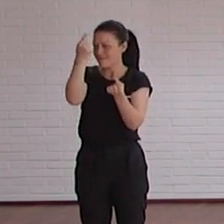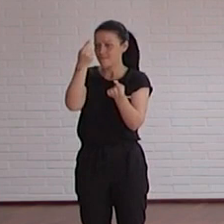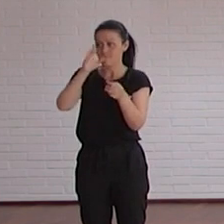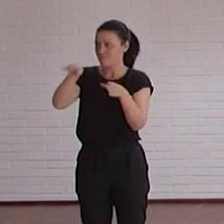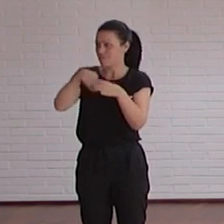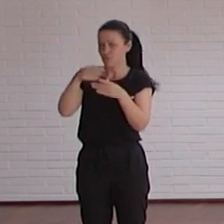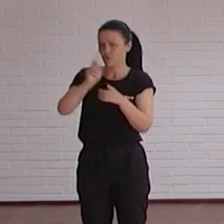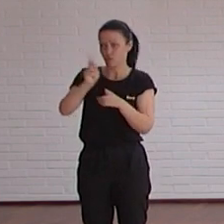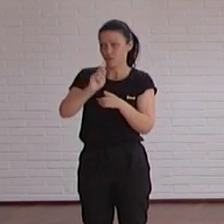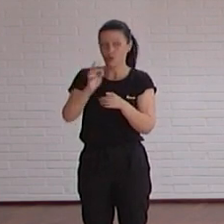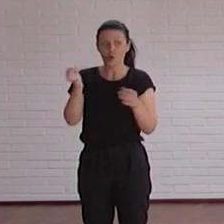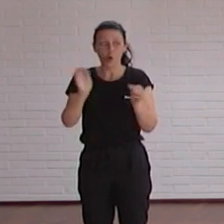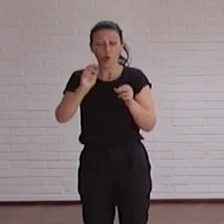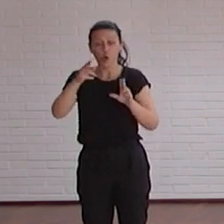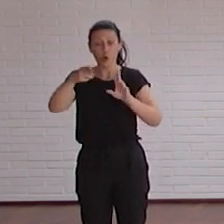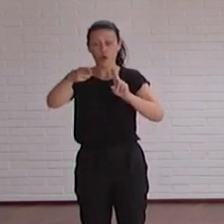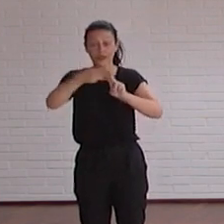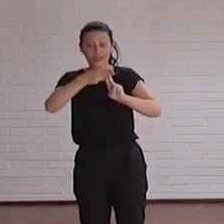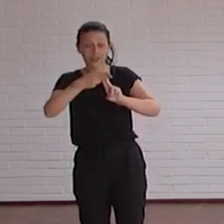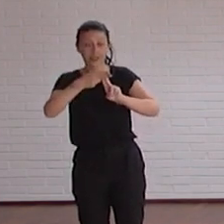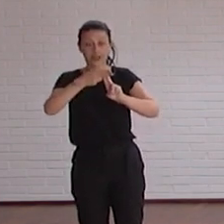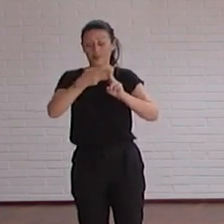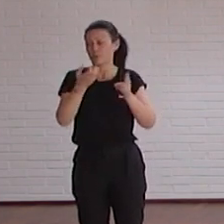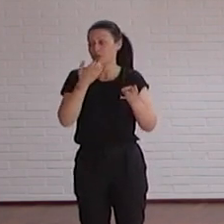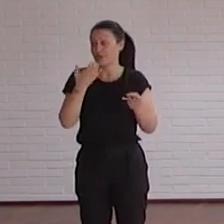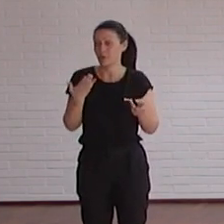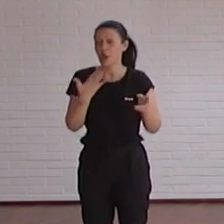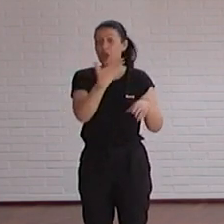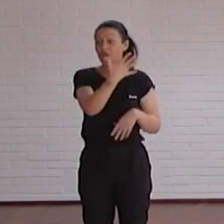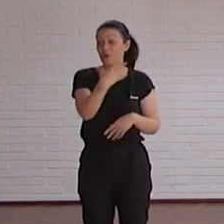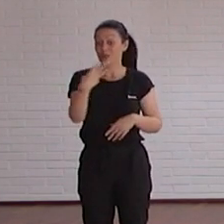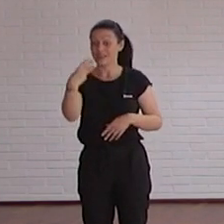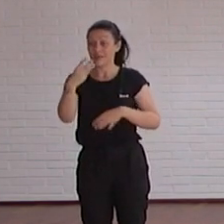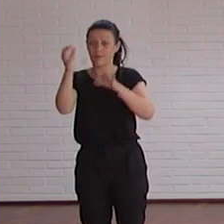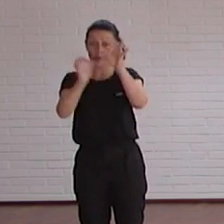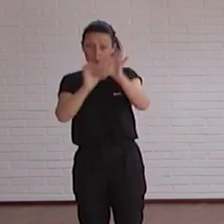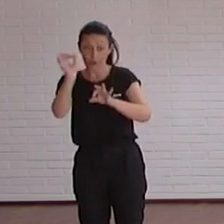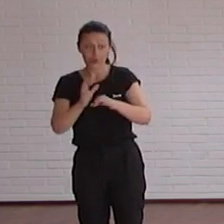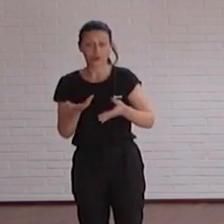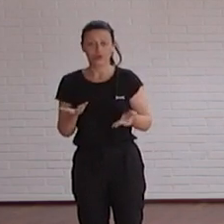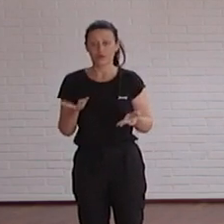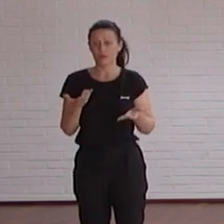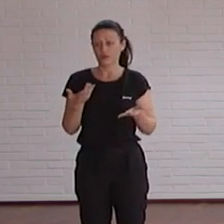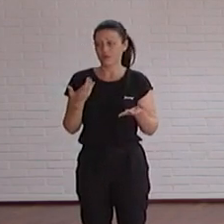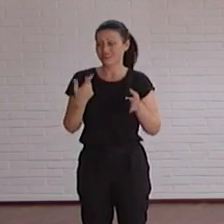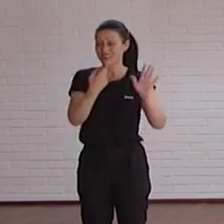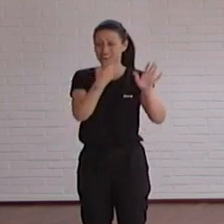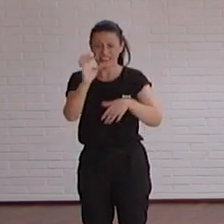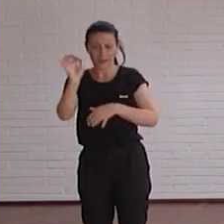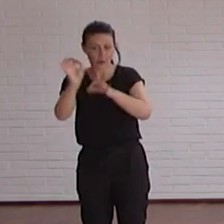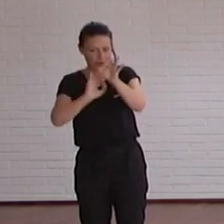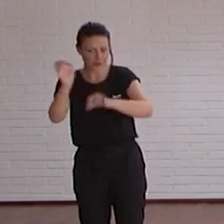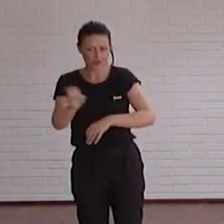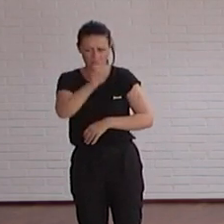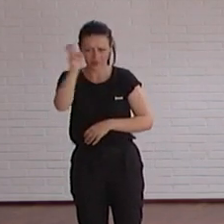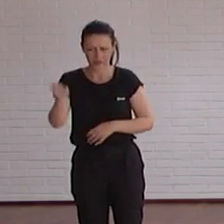O faltan etiquetas de entradas a formulario, por ejemplo, en el 53%, hay enlaces vacíos en el 60%, etc.